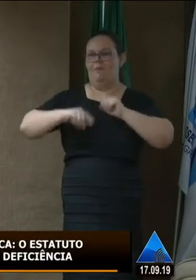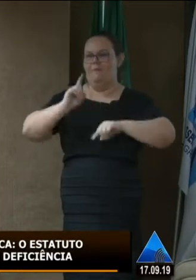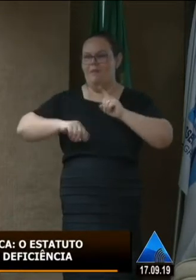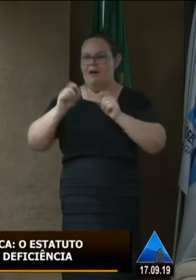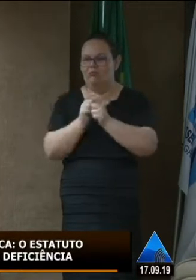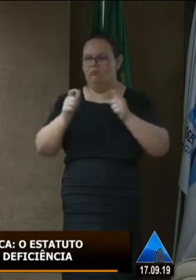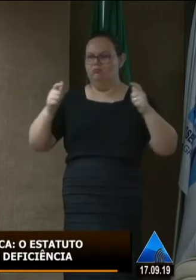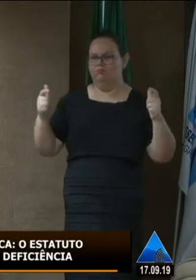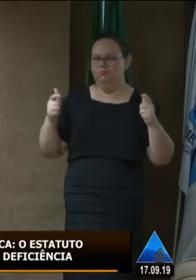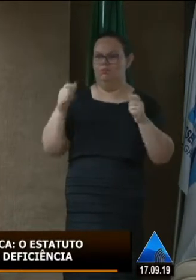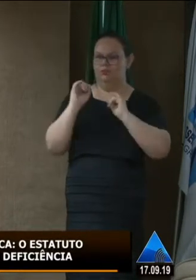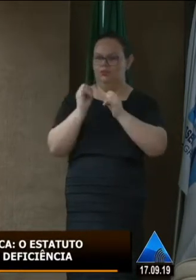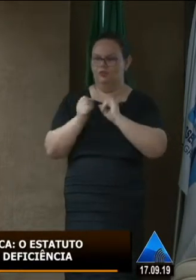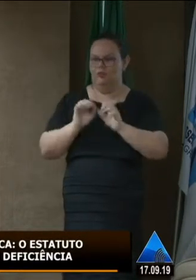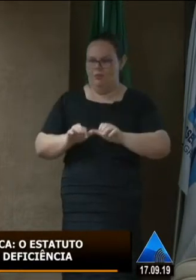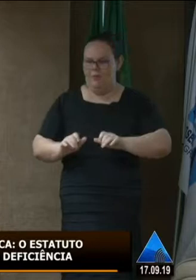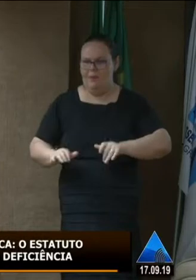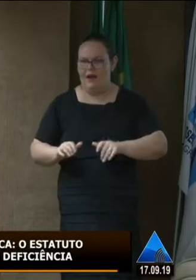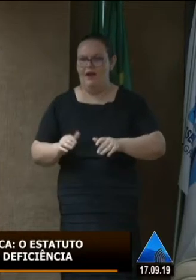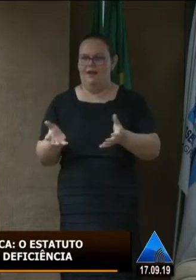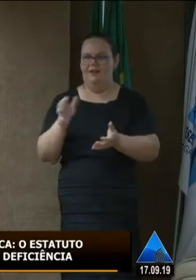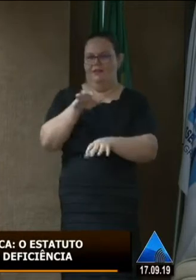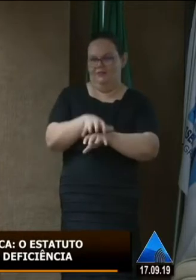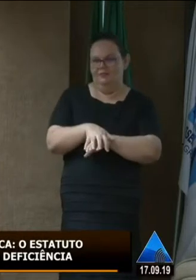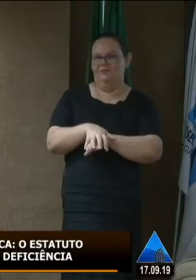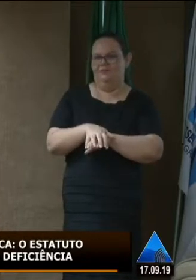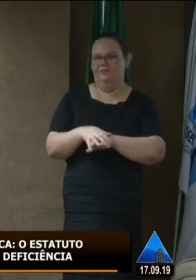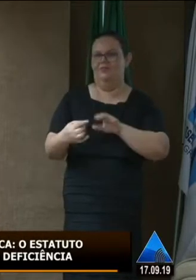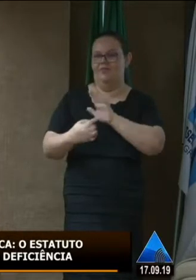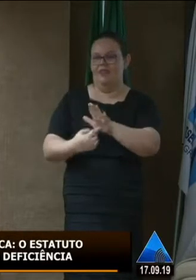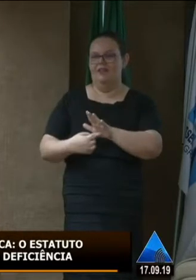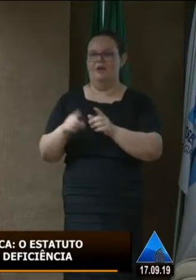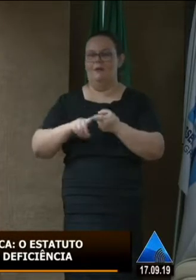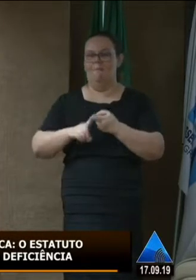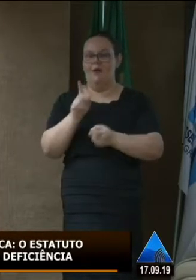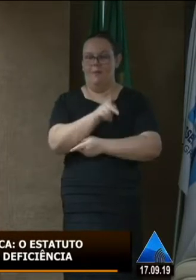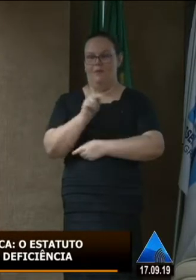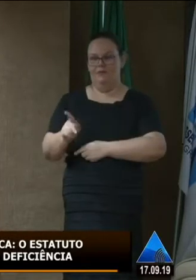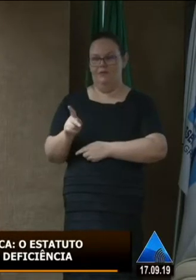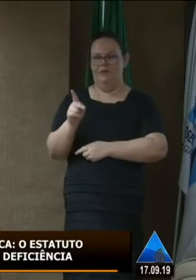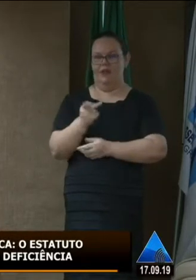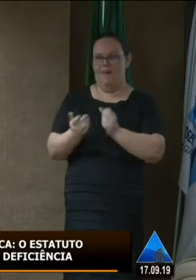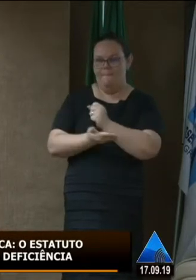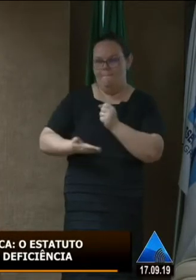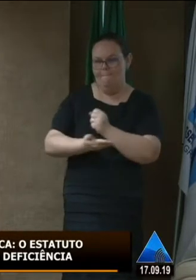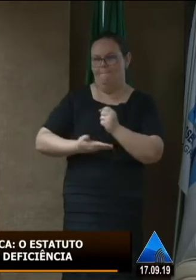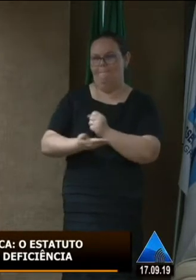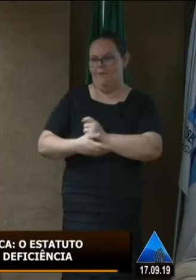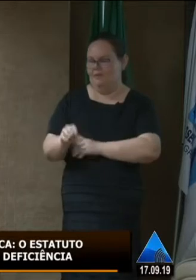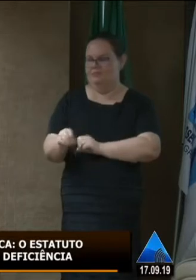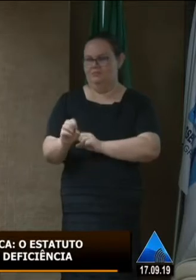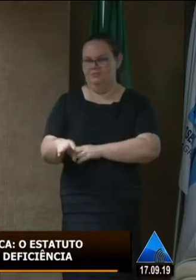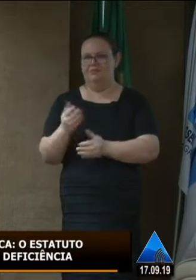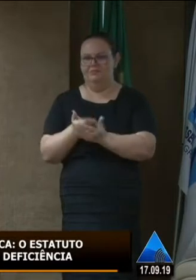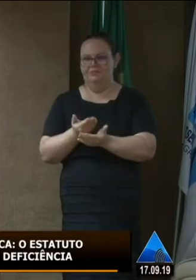braile e material digital em formato acessível. A gente atende formação de professores da educação básica, que estejam com esses alunos nas escolas,